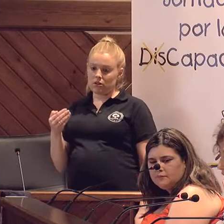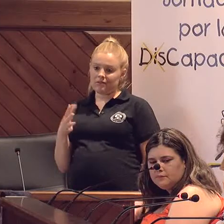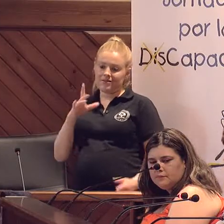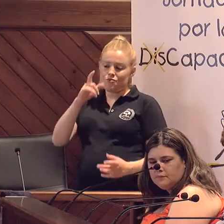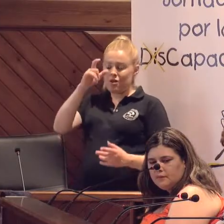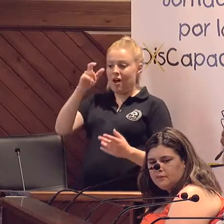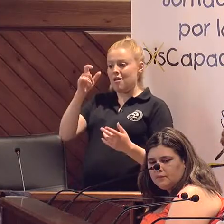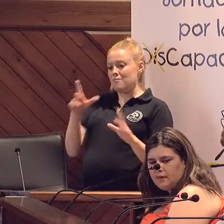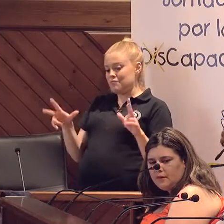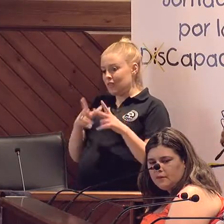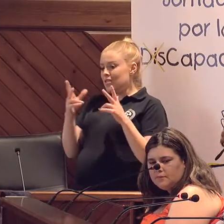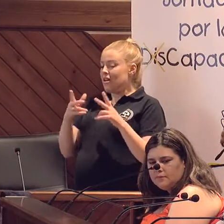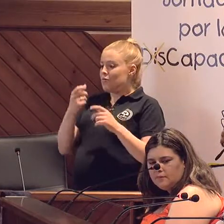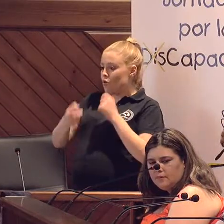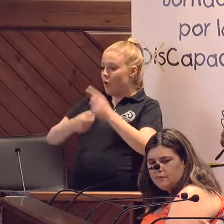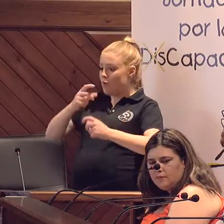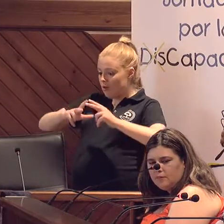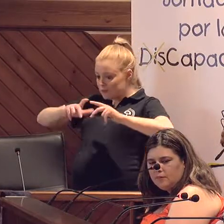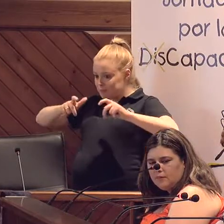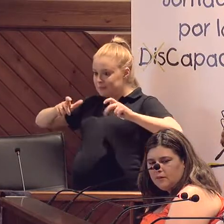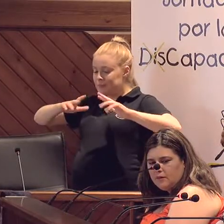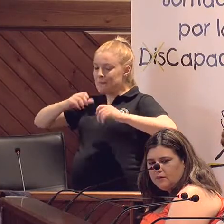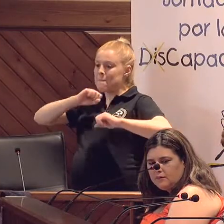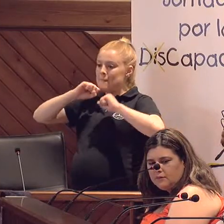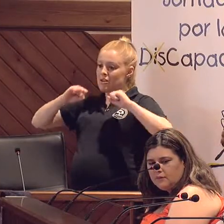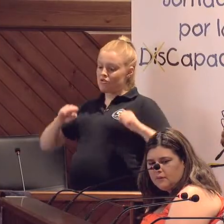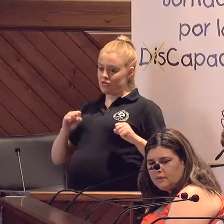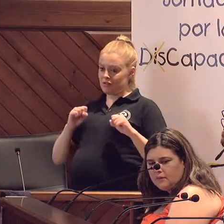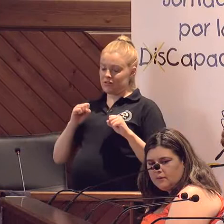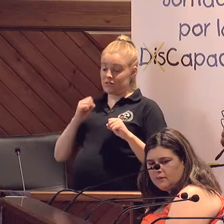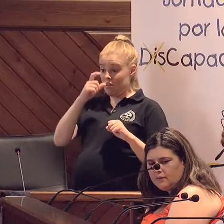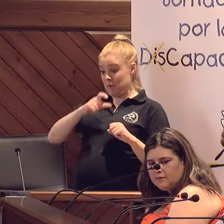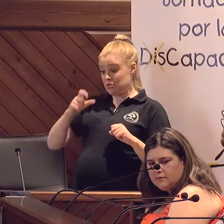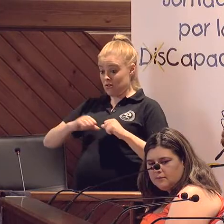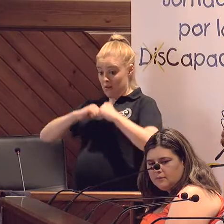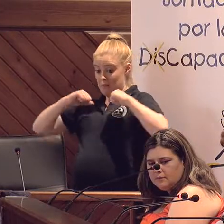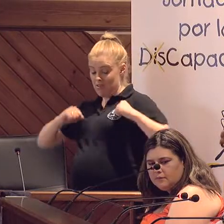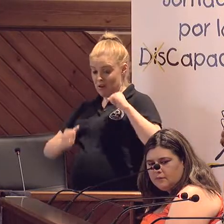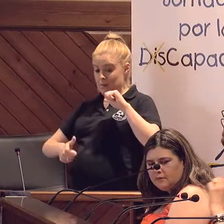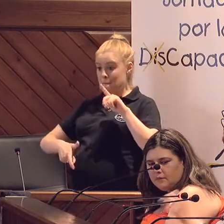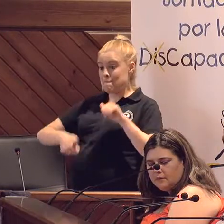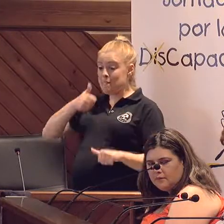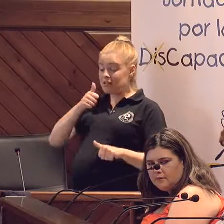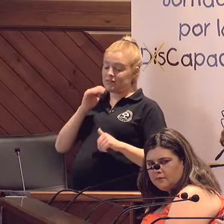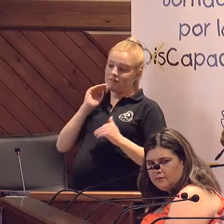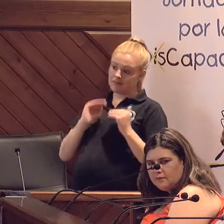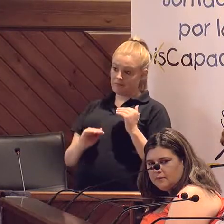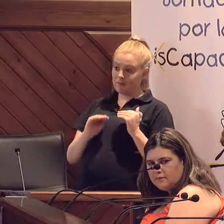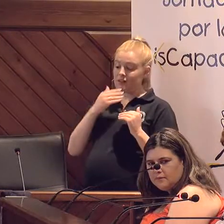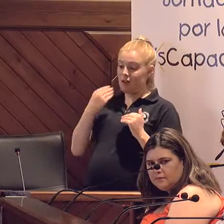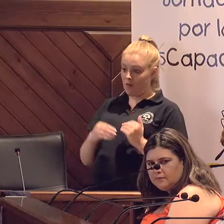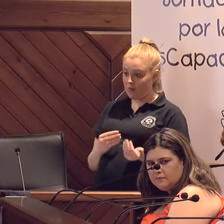una población cada vez más envejecida. Y estamos en una comarca que ya solo quedan muchas más personas mayores con muchas dificultades de